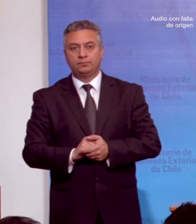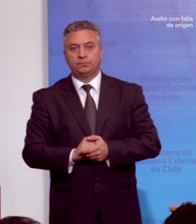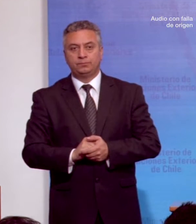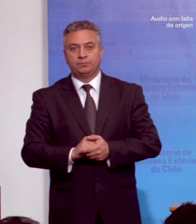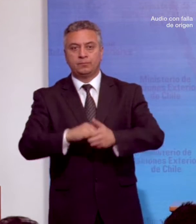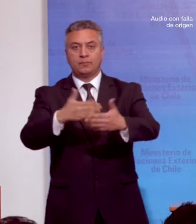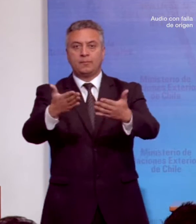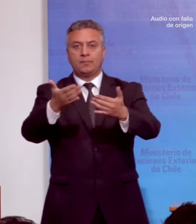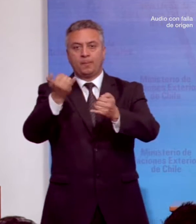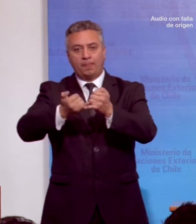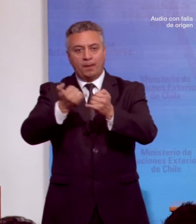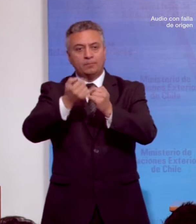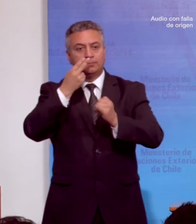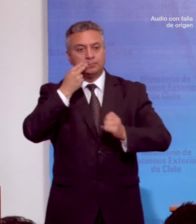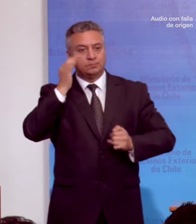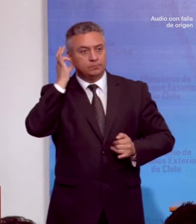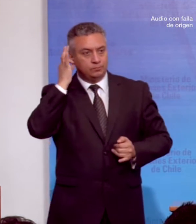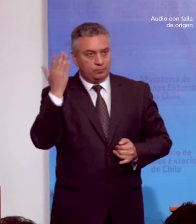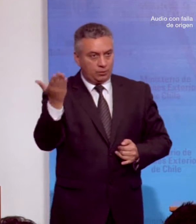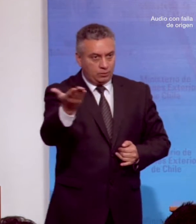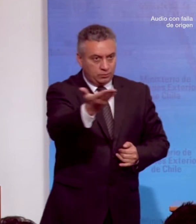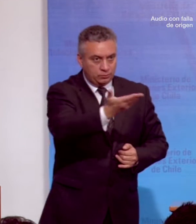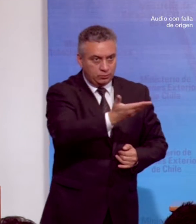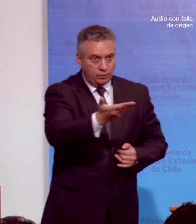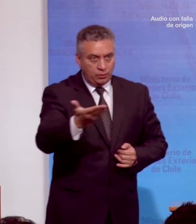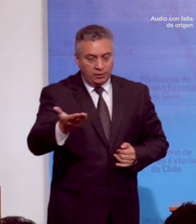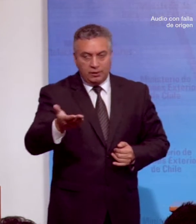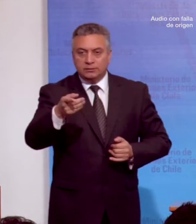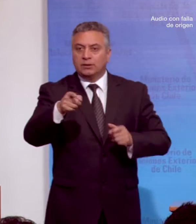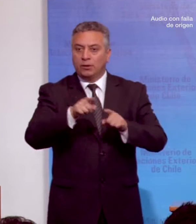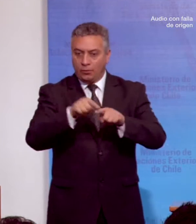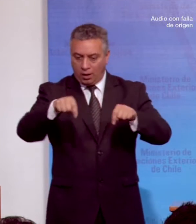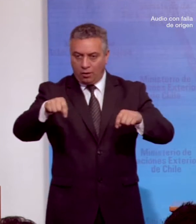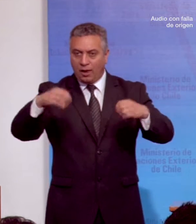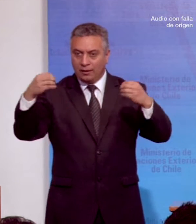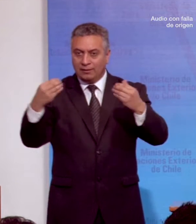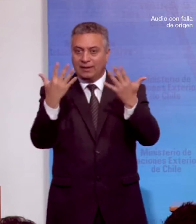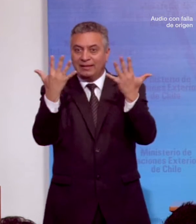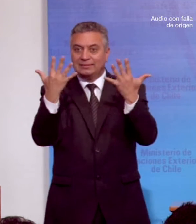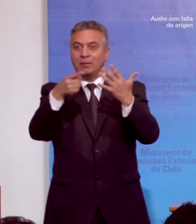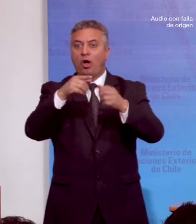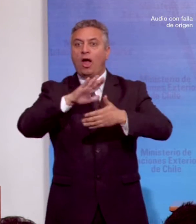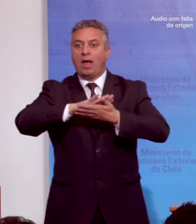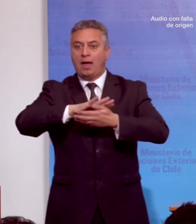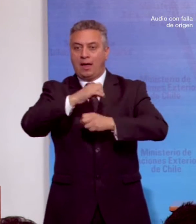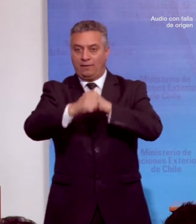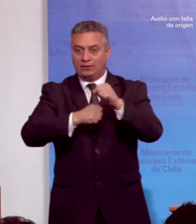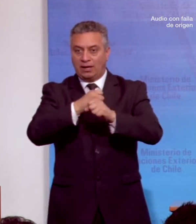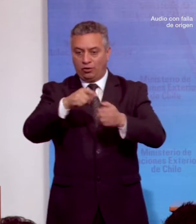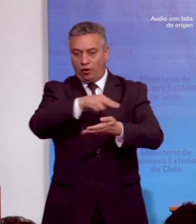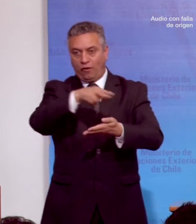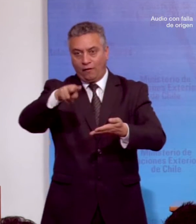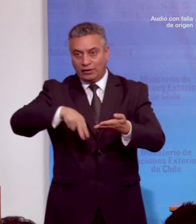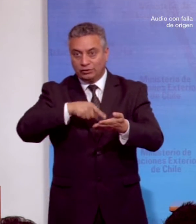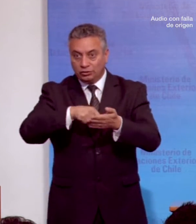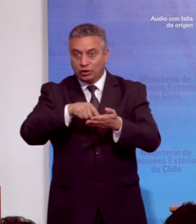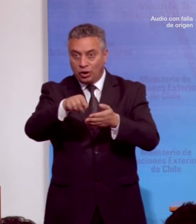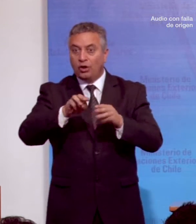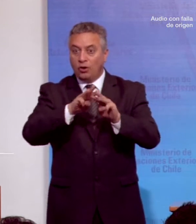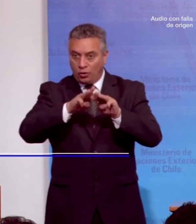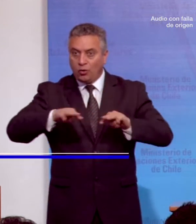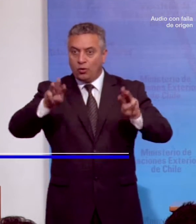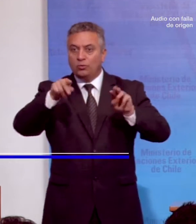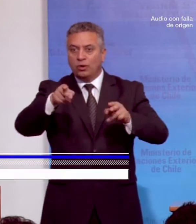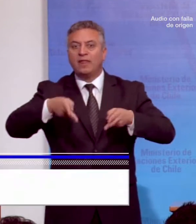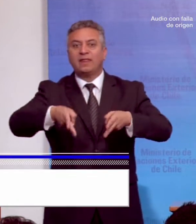Amigas y amigos, al conmemorar el décimo aniversario de la Convención de Naciones Unidas sobre los Derechos de las